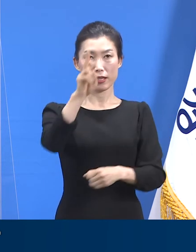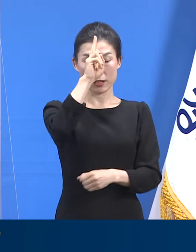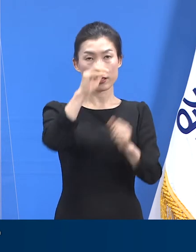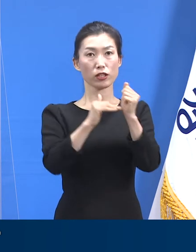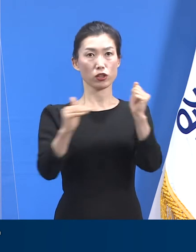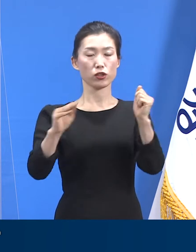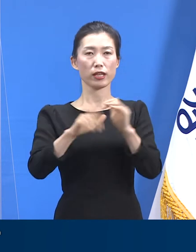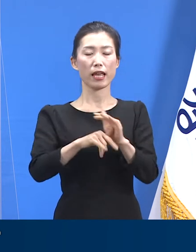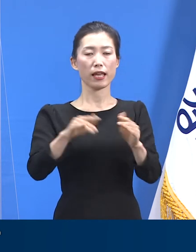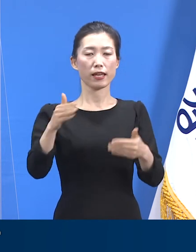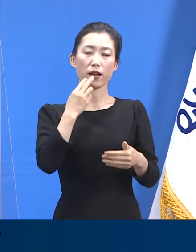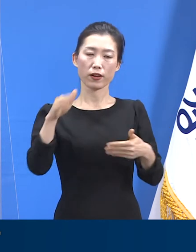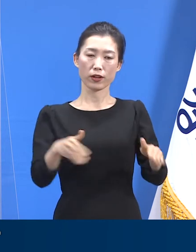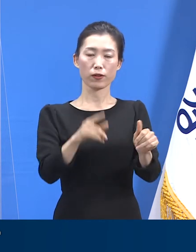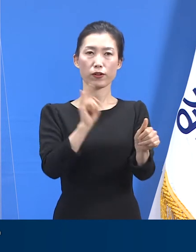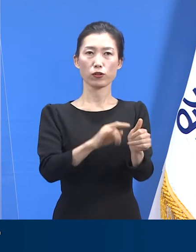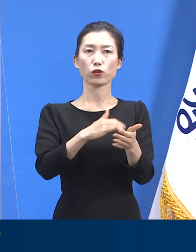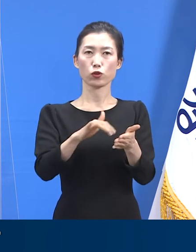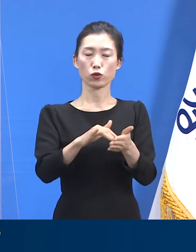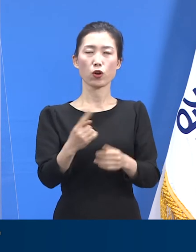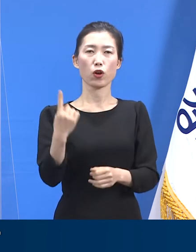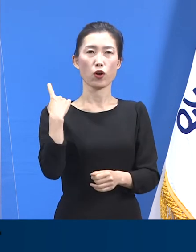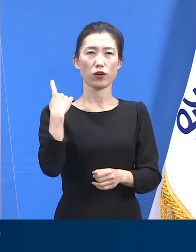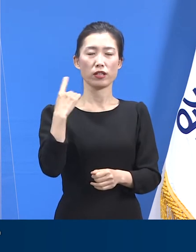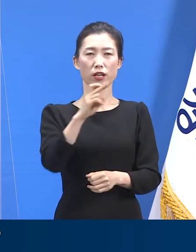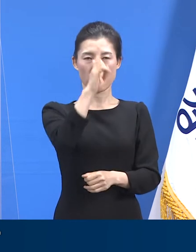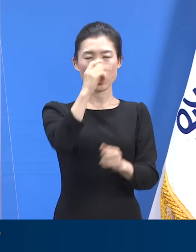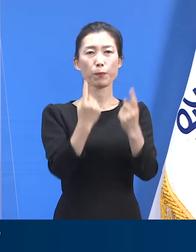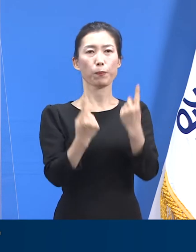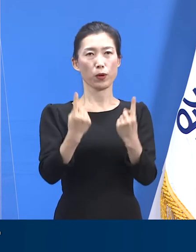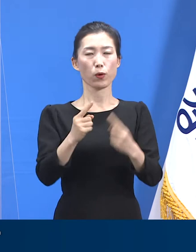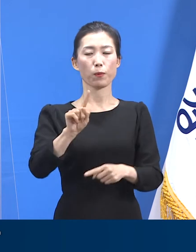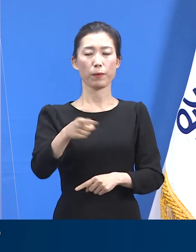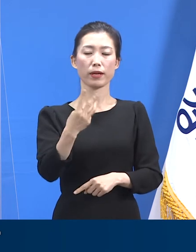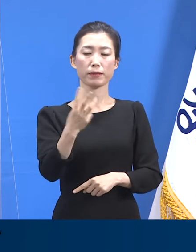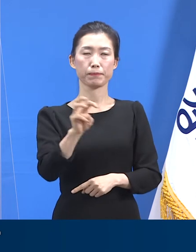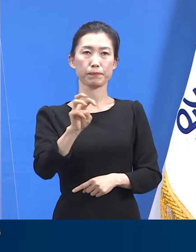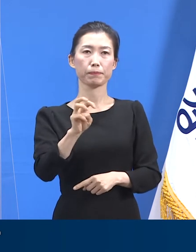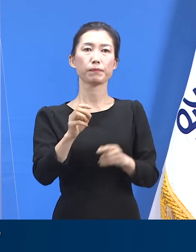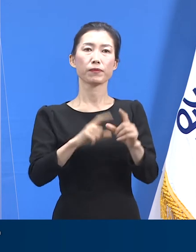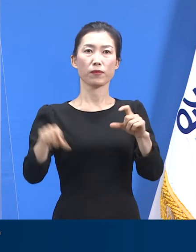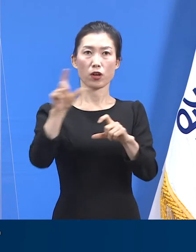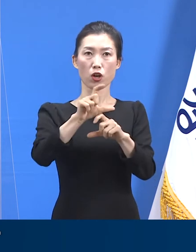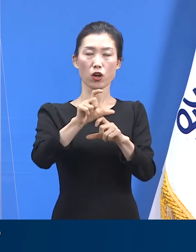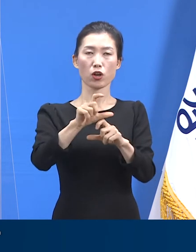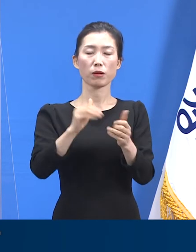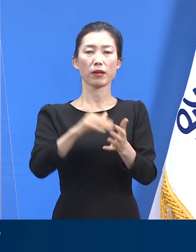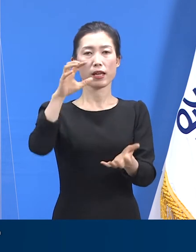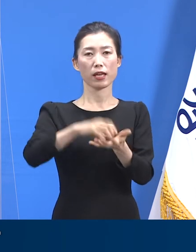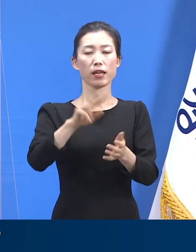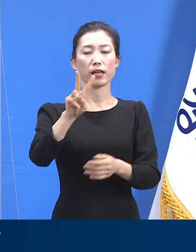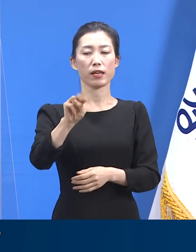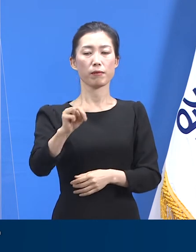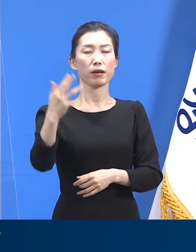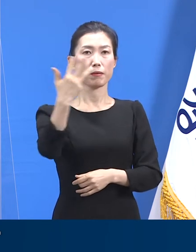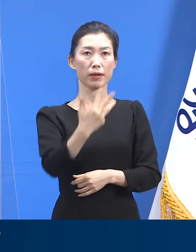경기도의 확진자 수는 전일 오전 0시 대비 130명 증가한 총 28